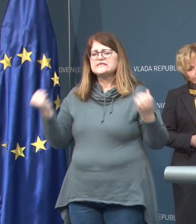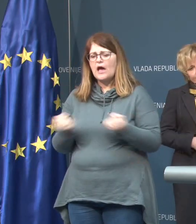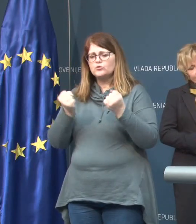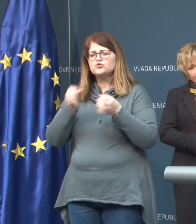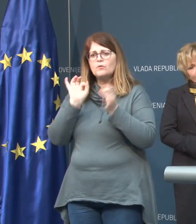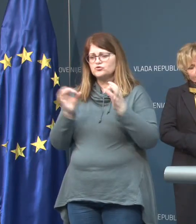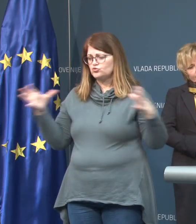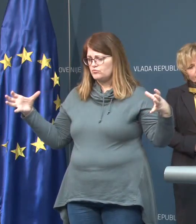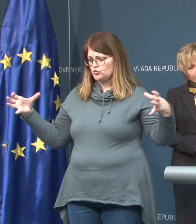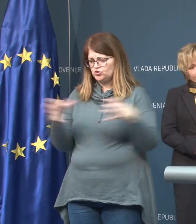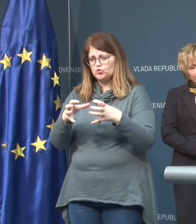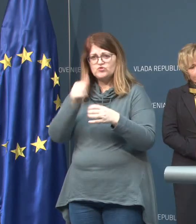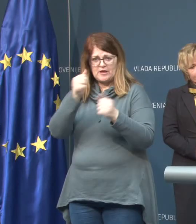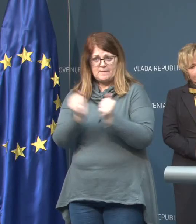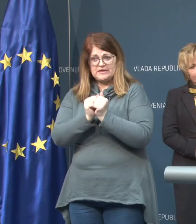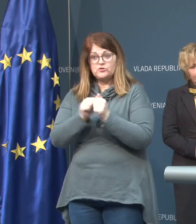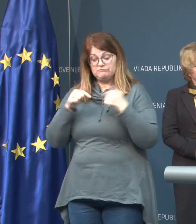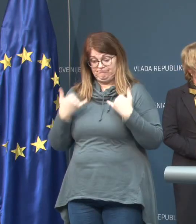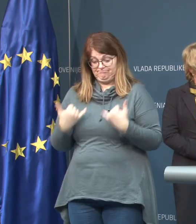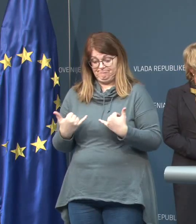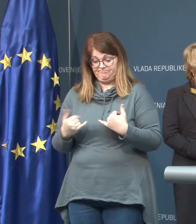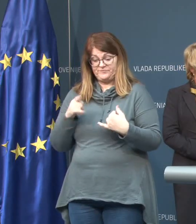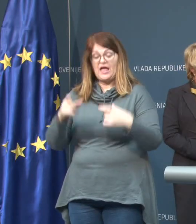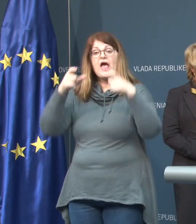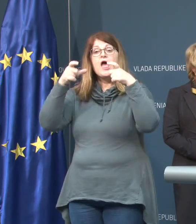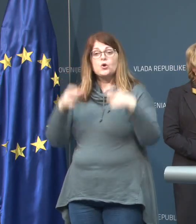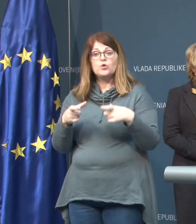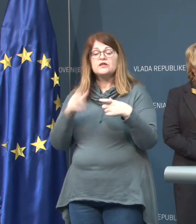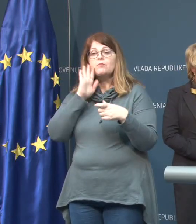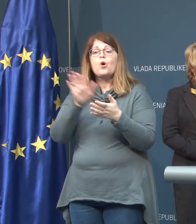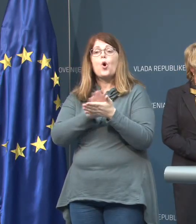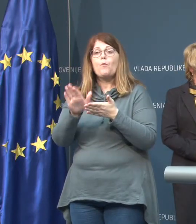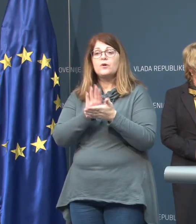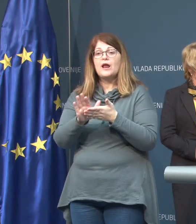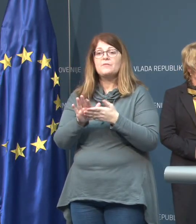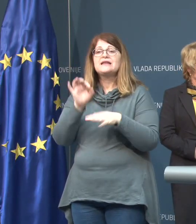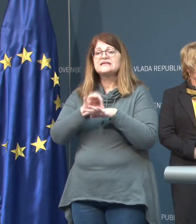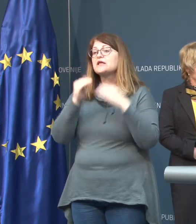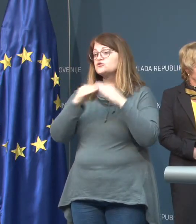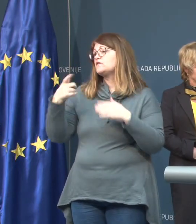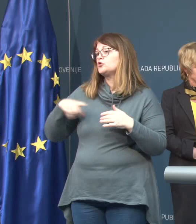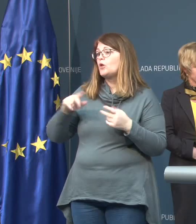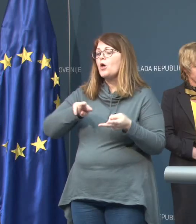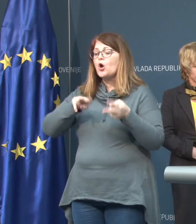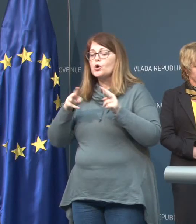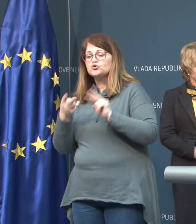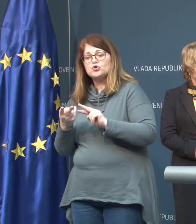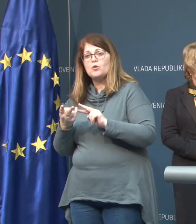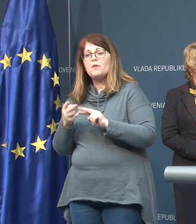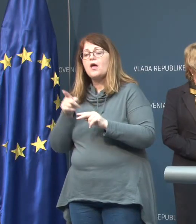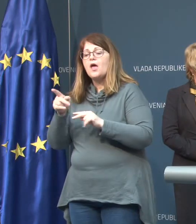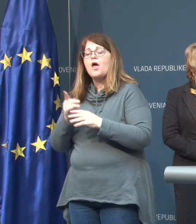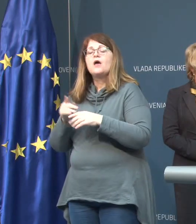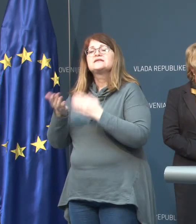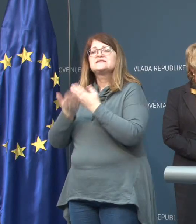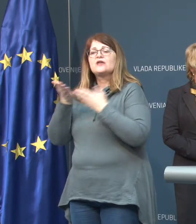združiti. Tahji bo ta kontejner uporabljalo v zdravstveni dom Ljubljana oziroma službe in ujna medicinske